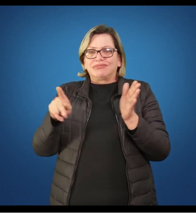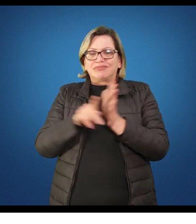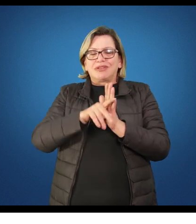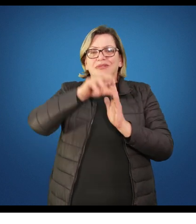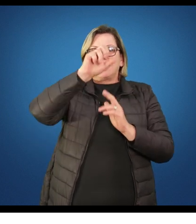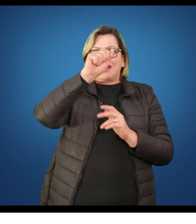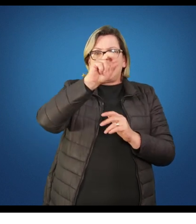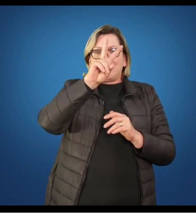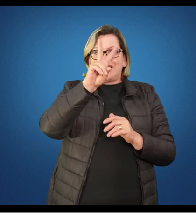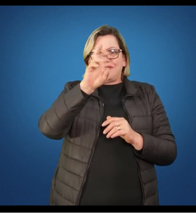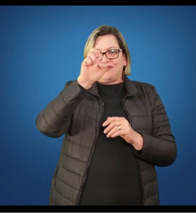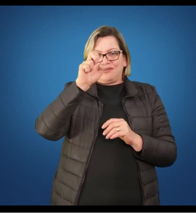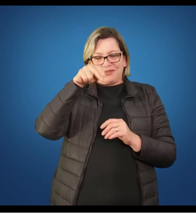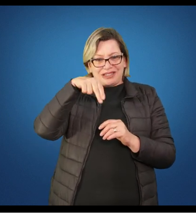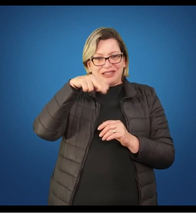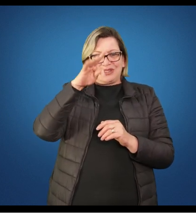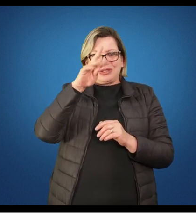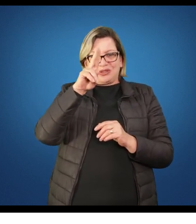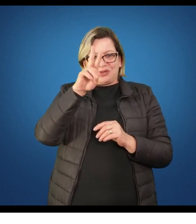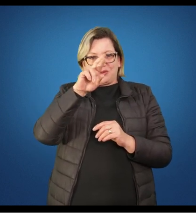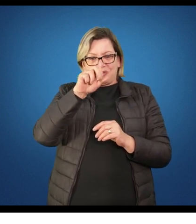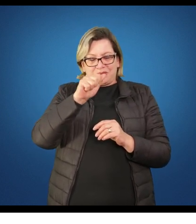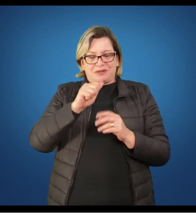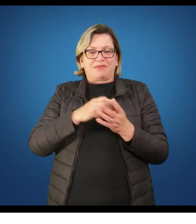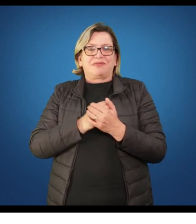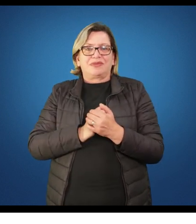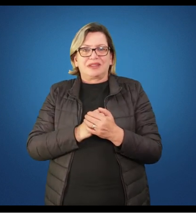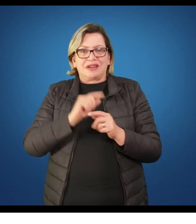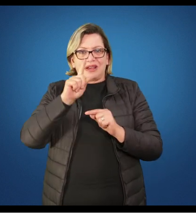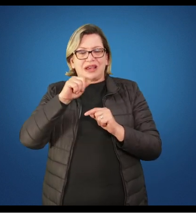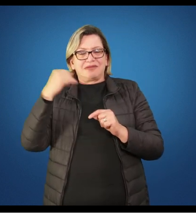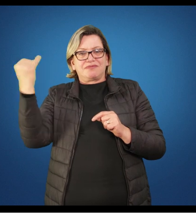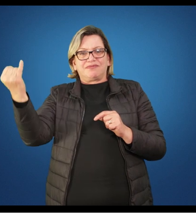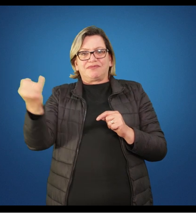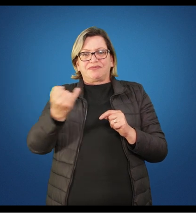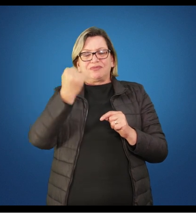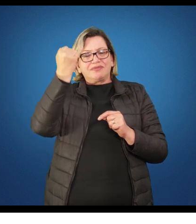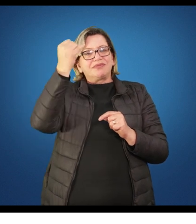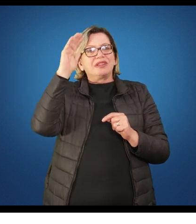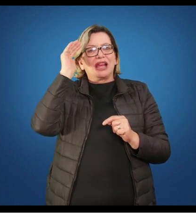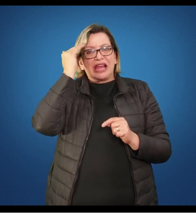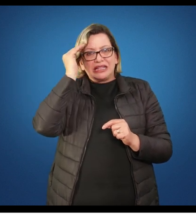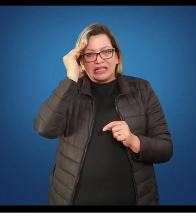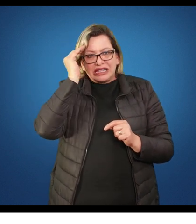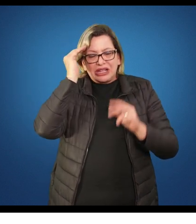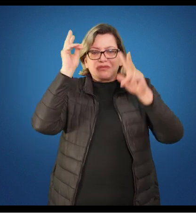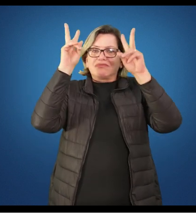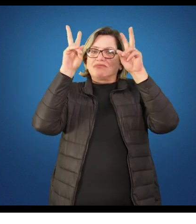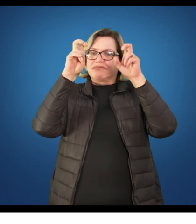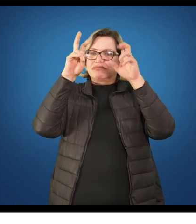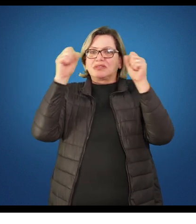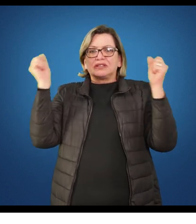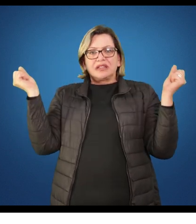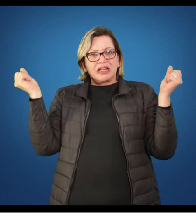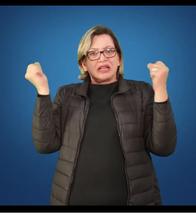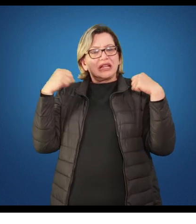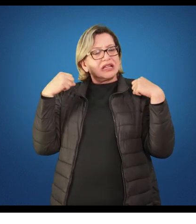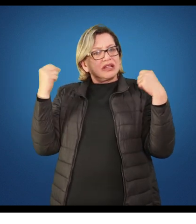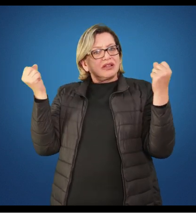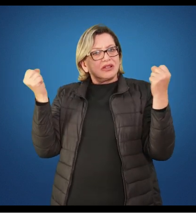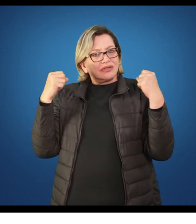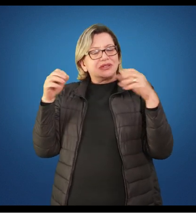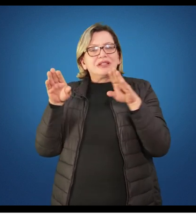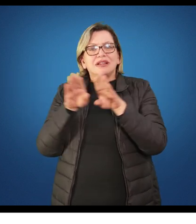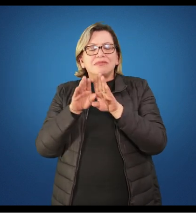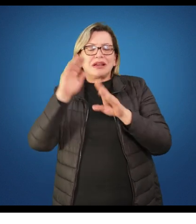tem tido muito acesso a esse tipo de vivência. Esse é um ponto importante, entender os conteúdos da educação física e entender que